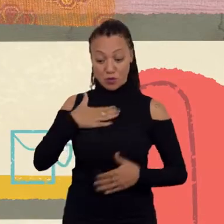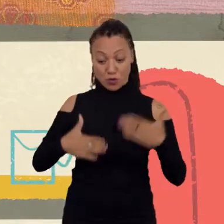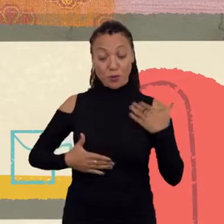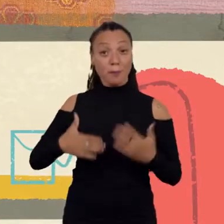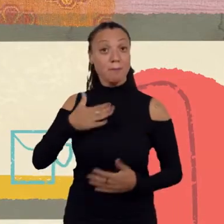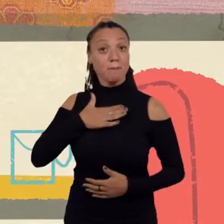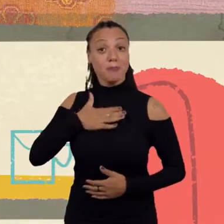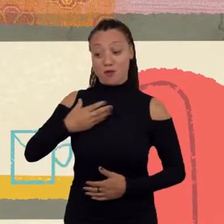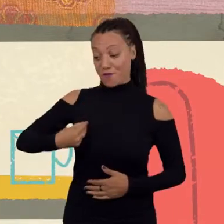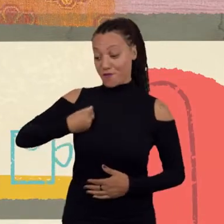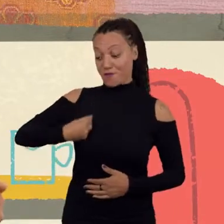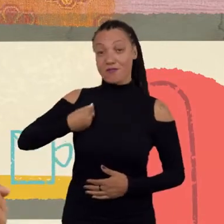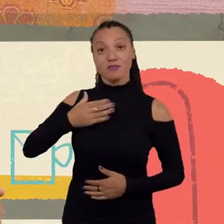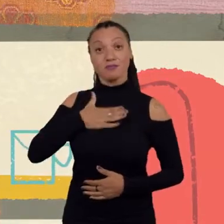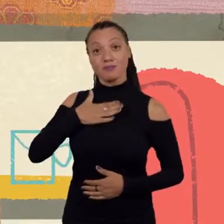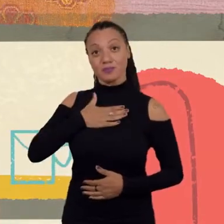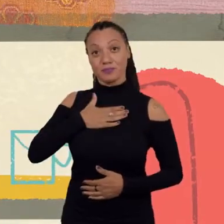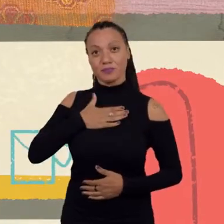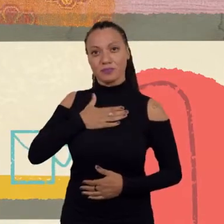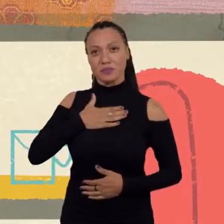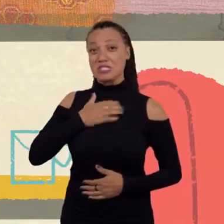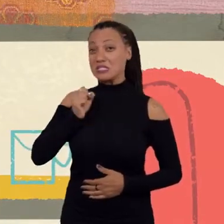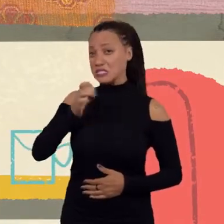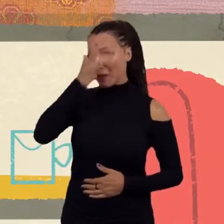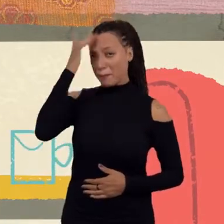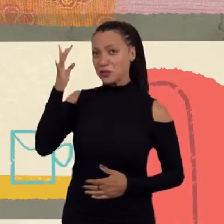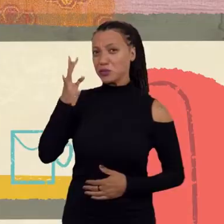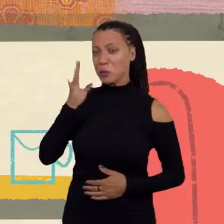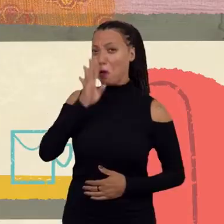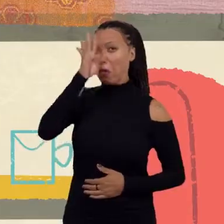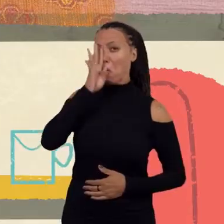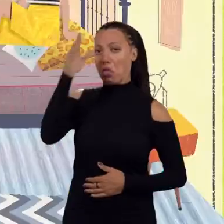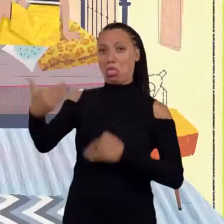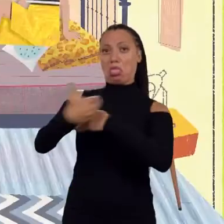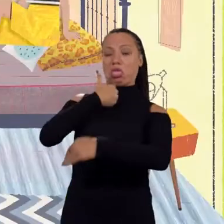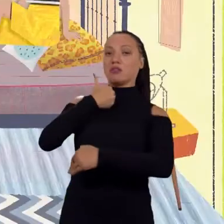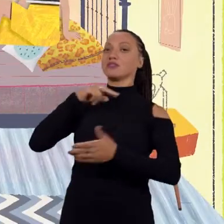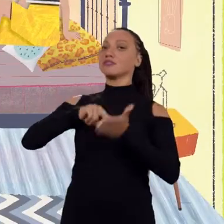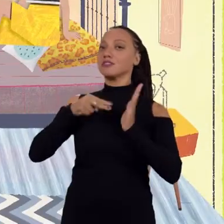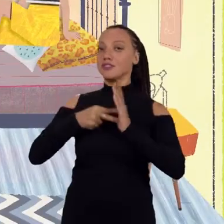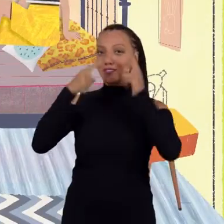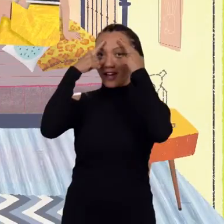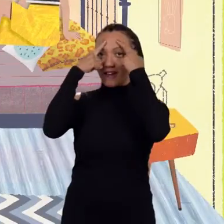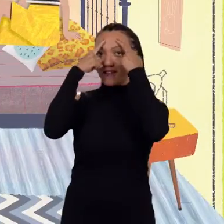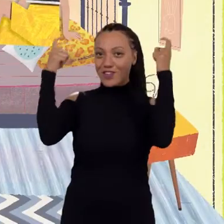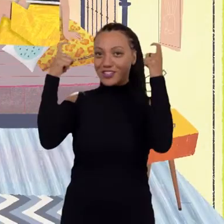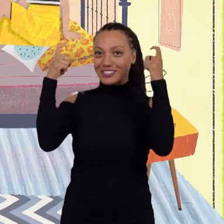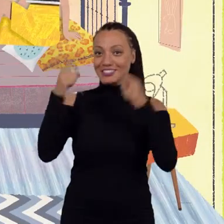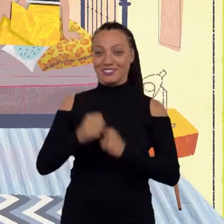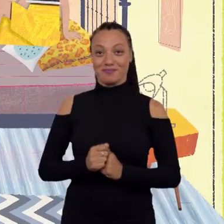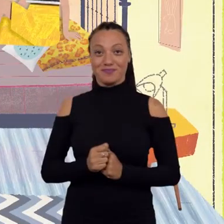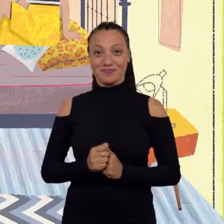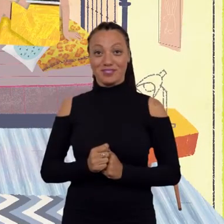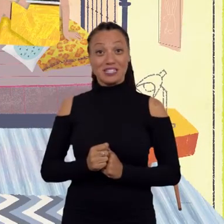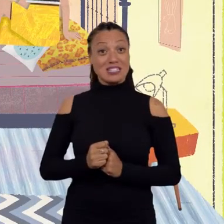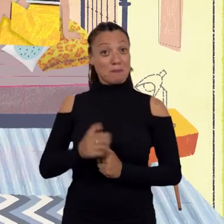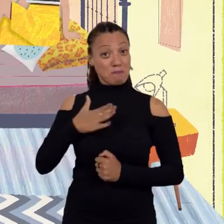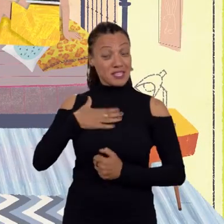vida é nossa. E que tudo que invade essa vida é uma violência. Tudo aquilo que afeta a nossa sexualidade é uma violência sexual